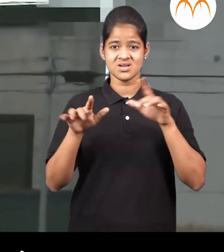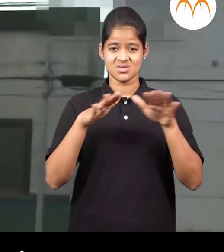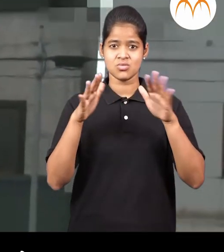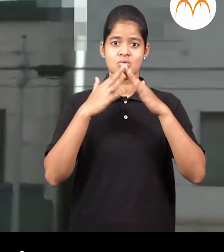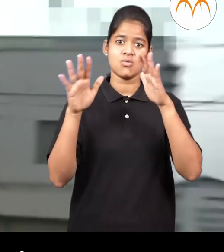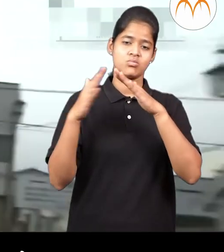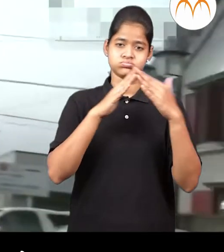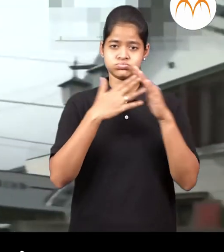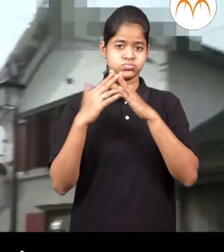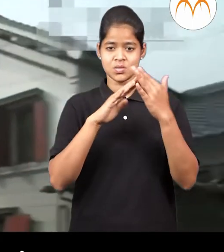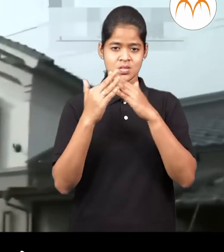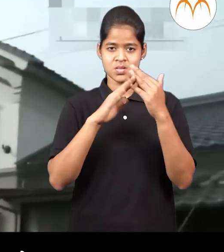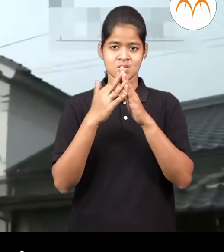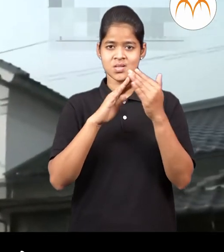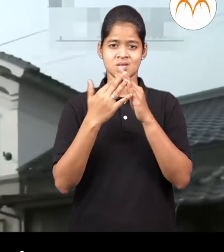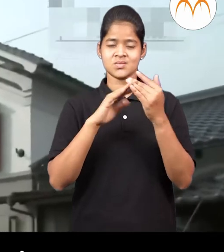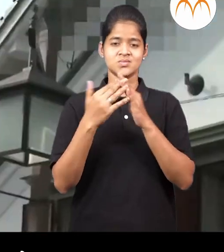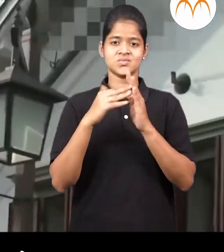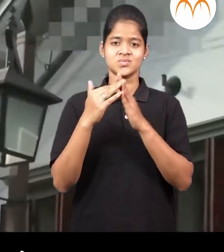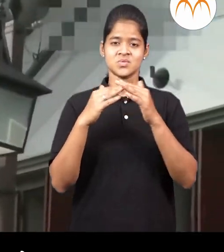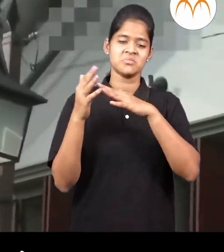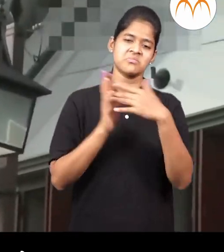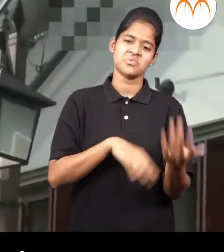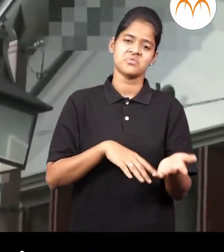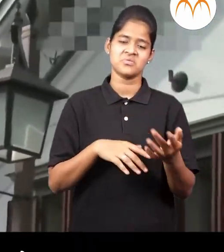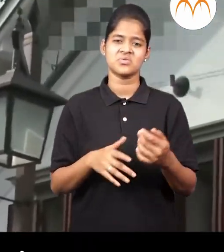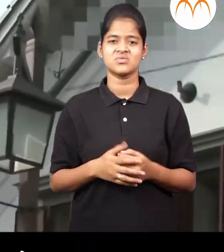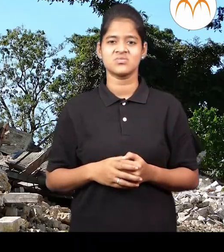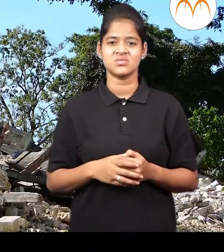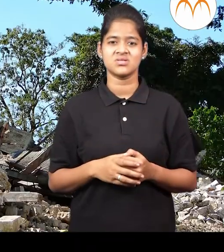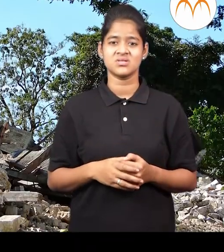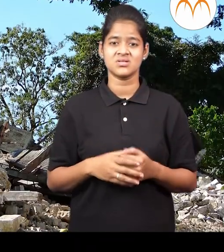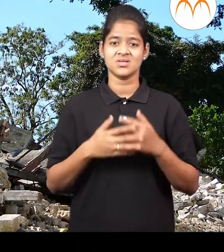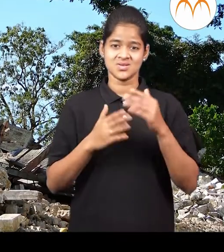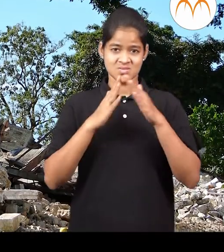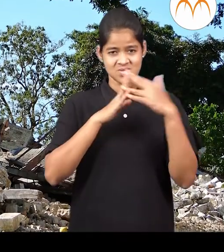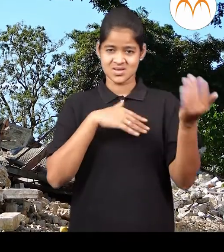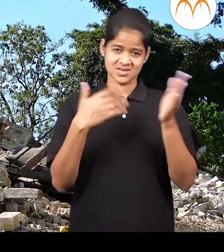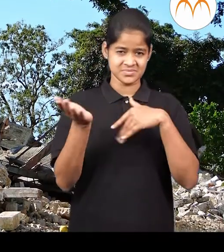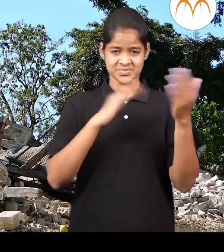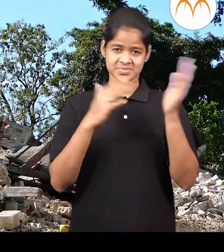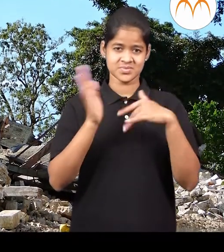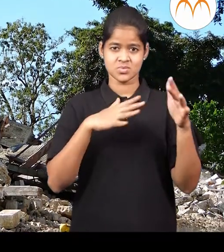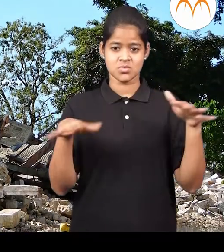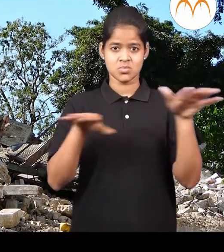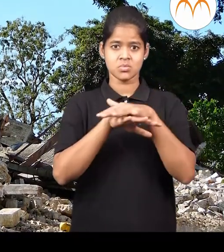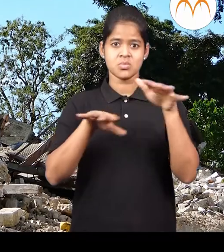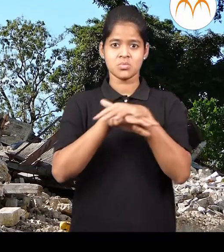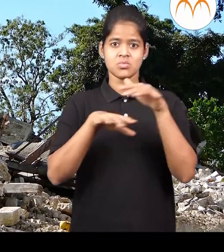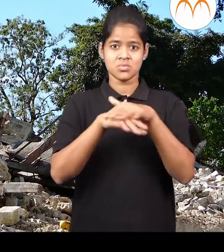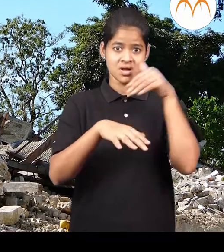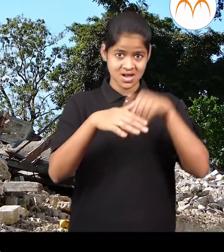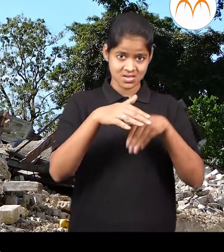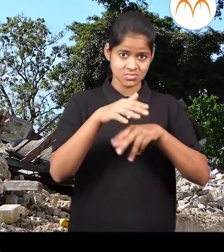कमपा मुले घरे जोराथ हलताथ काही घरे पडू शकताथ धिगार्या खाली मानसे गुरे